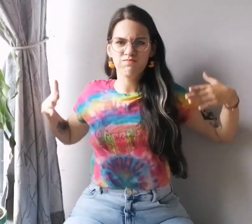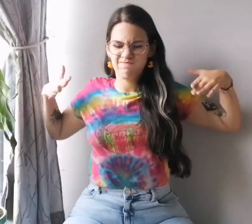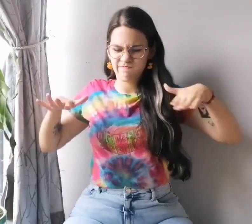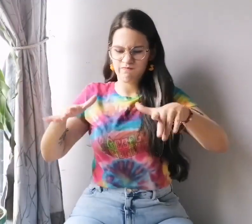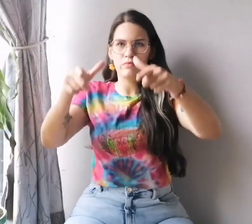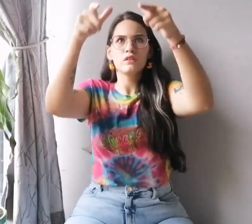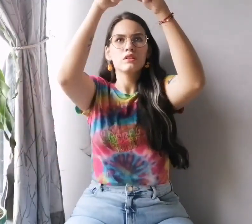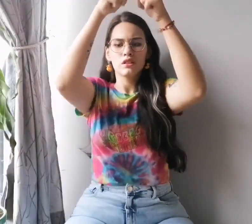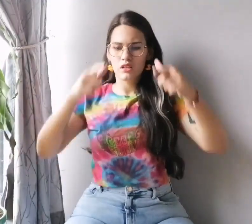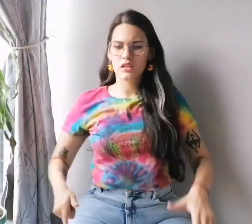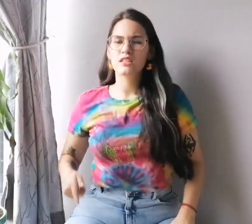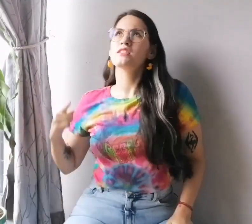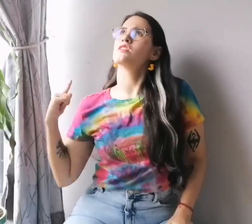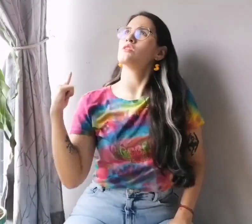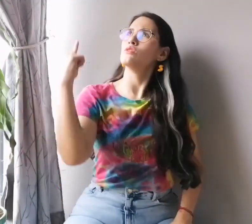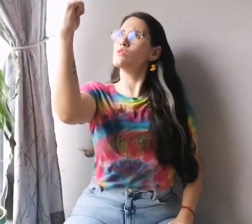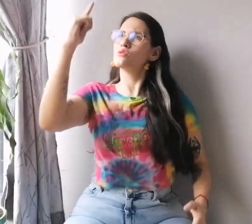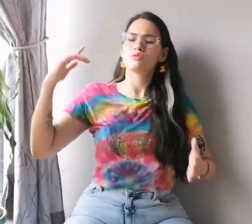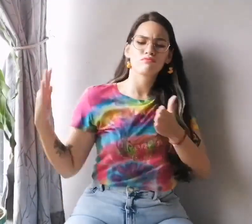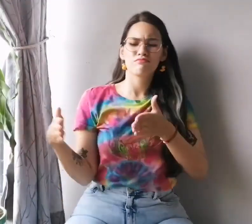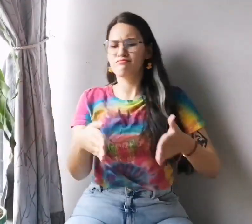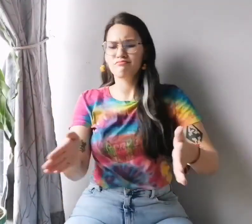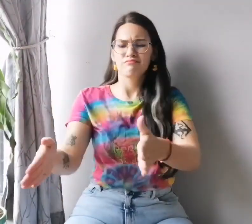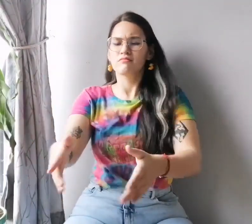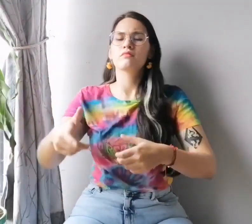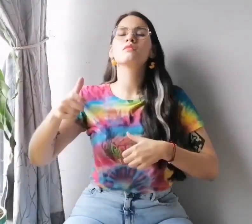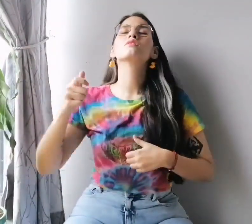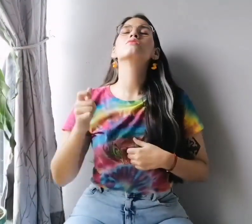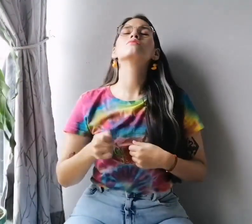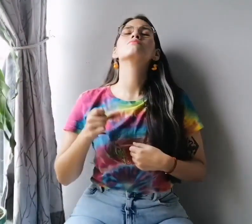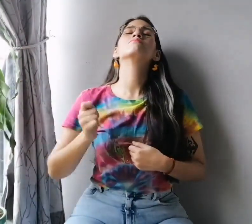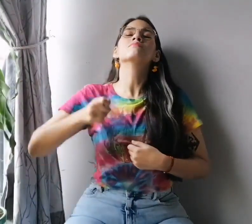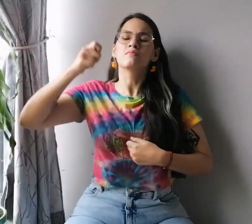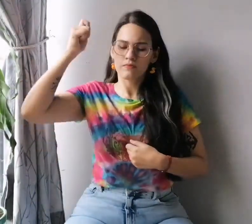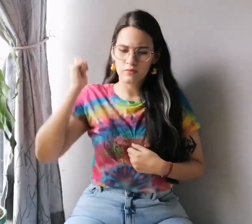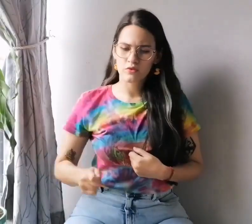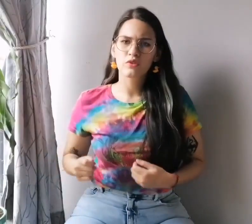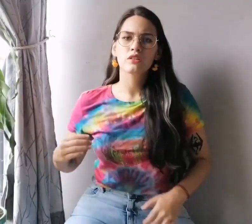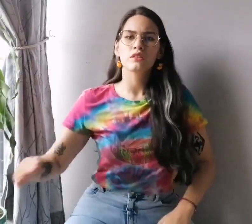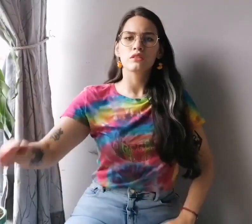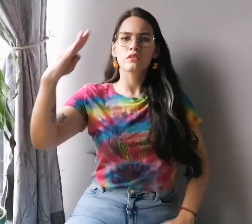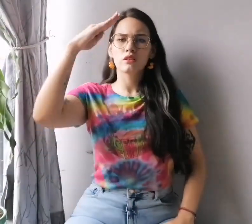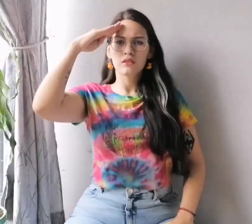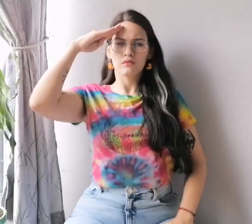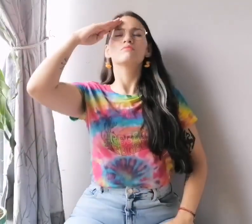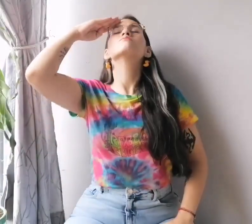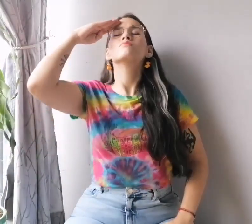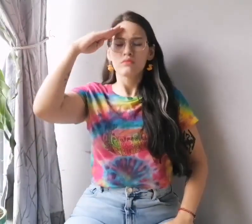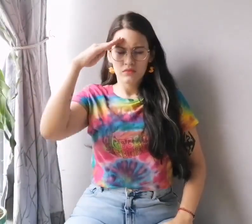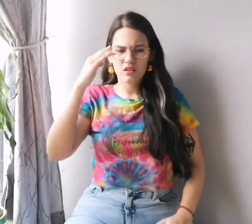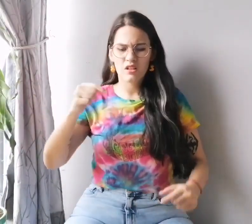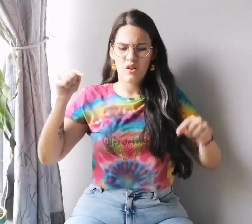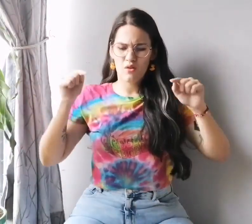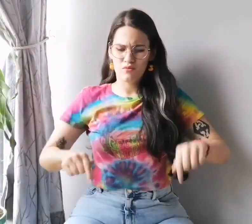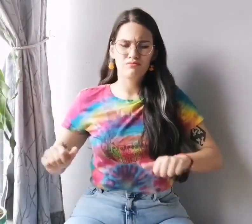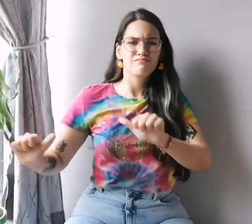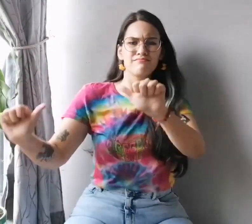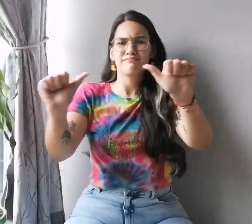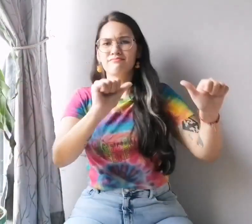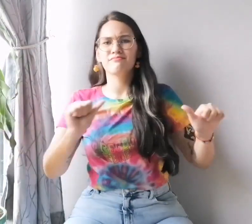Que tiemble el Estado, los cielos, las calles Que tiemble los jueces y los judiciales Hoy a las